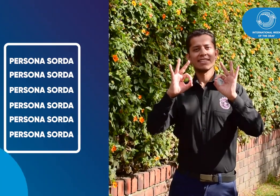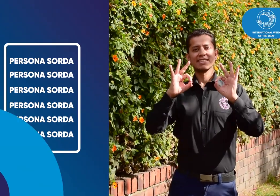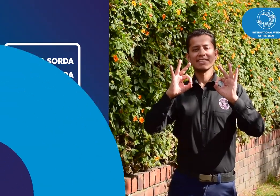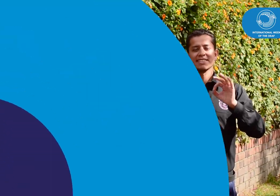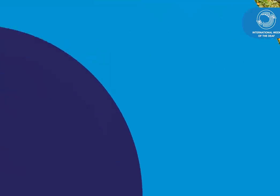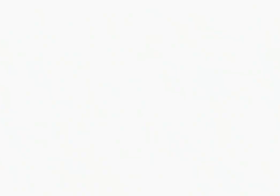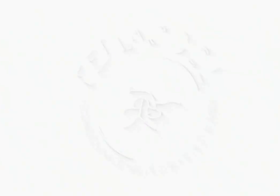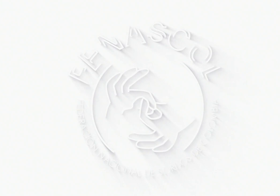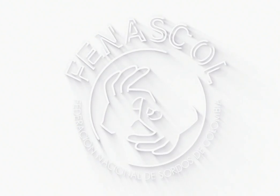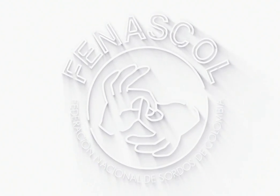calidad de vida.